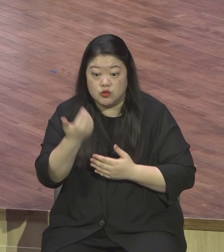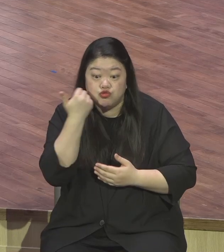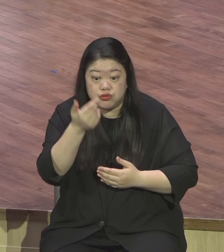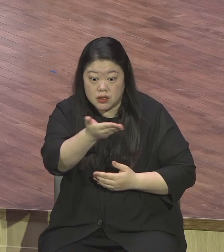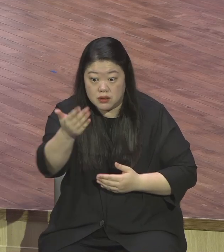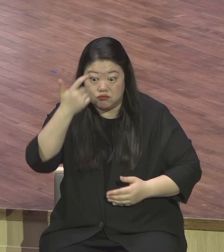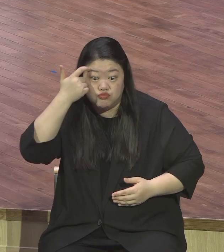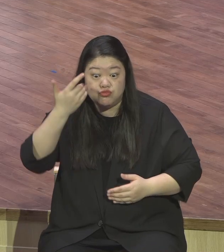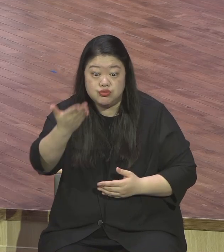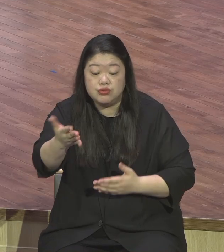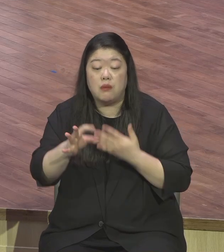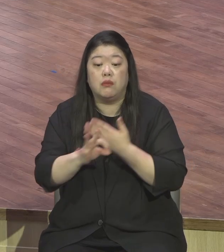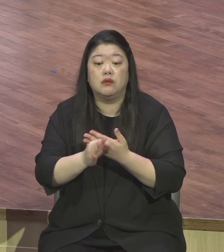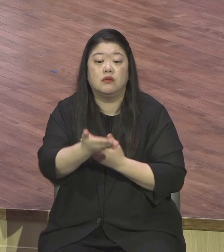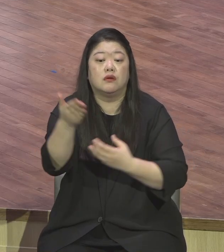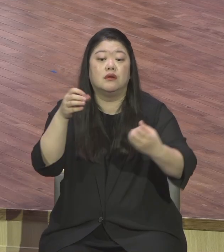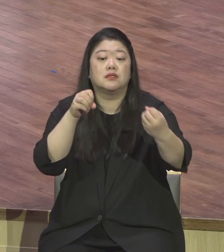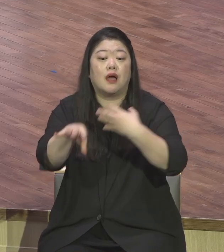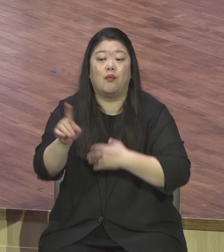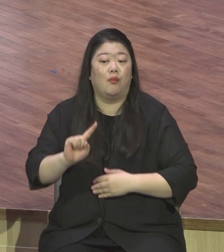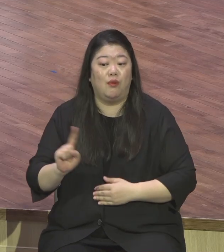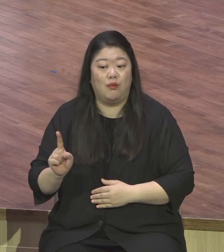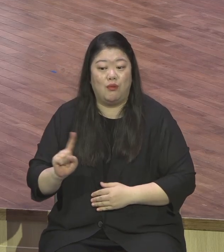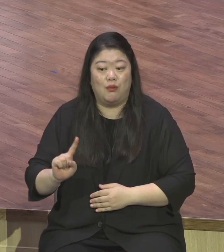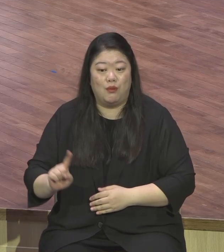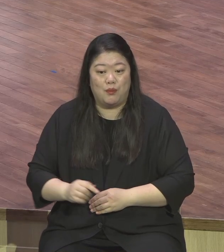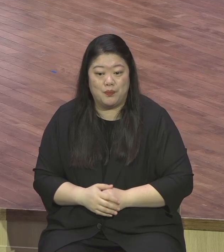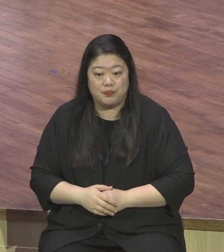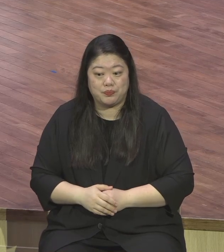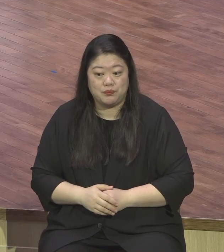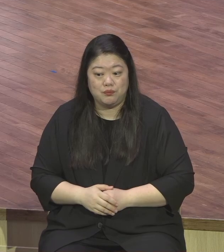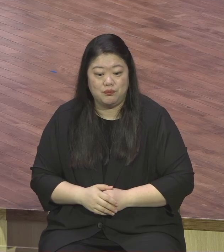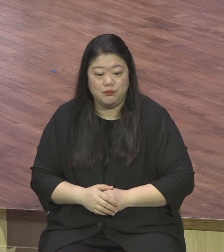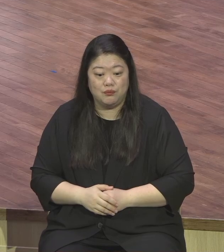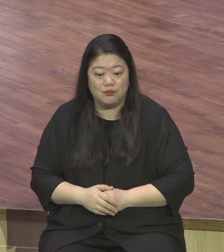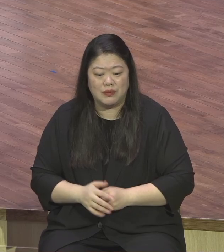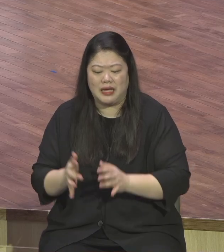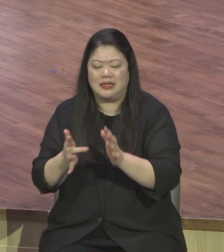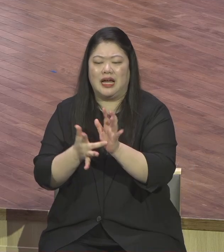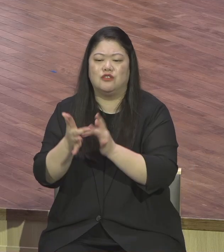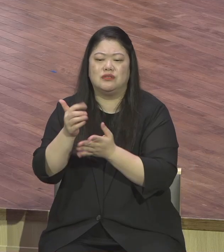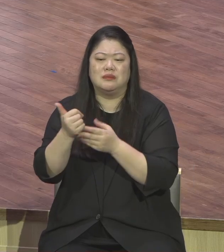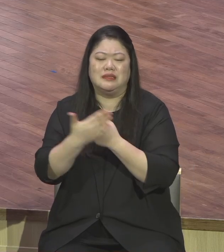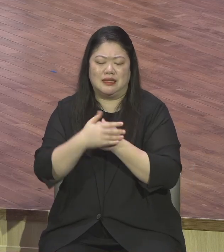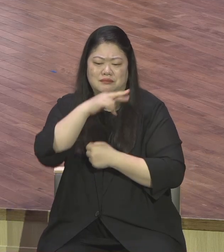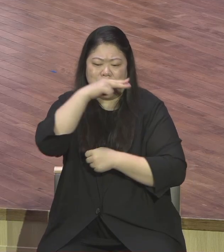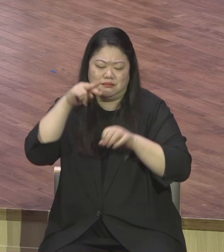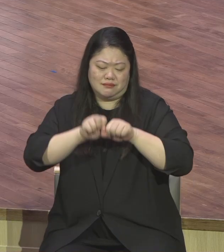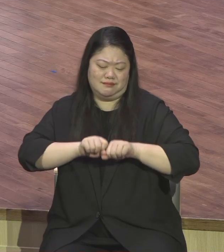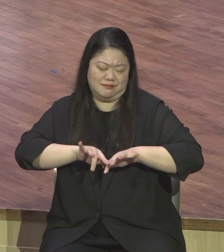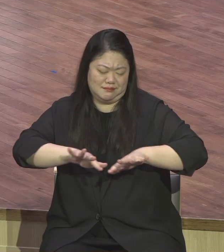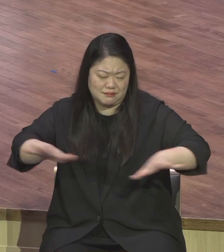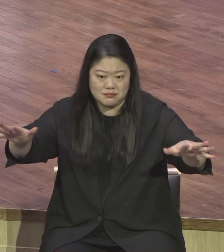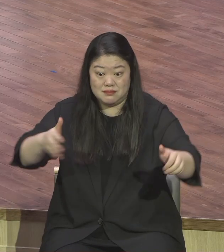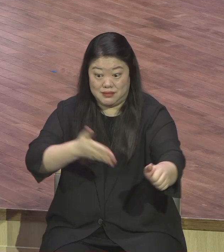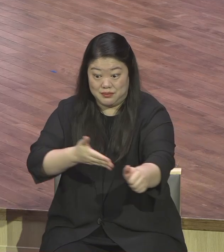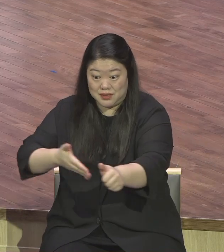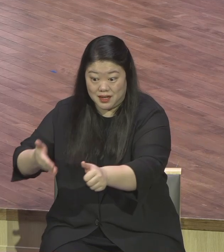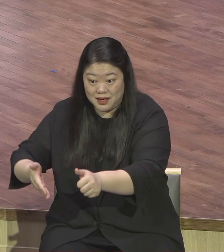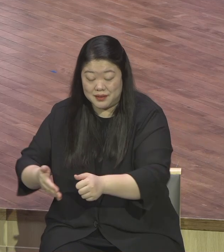성도들 이런 예수의 향기가 넘치시기를 제모로 축복합니다 무엇보다도 이런 영계 영양